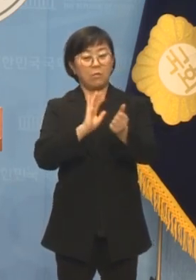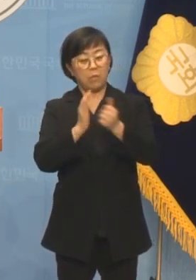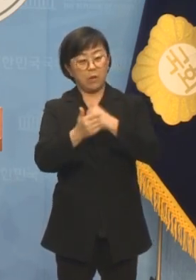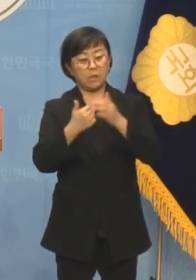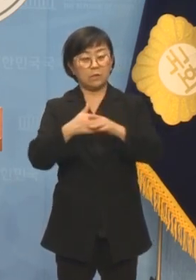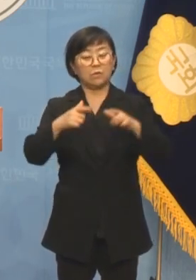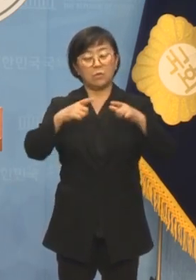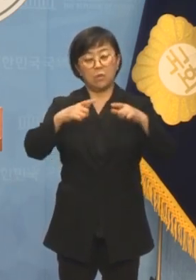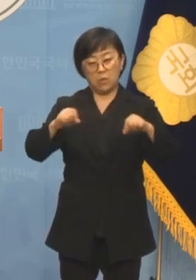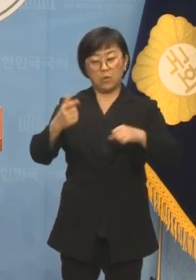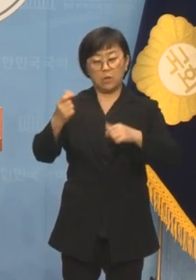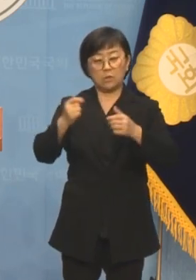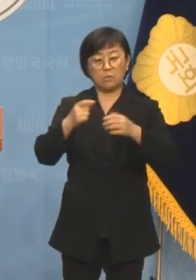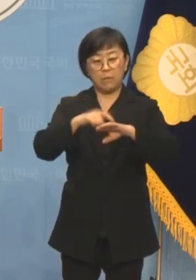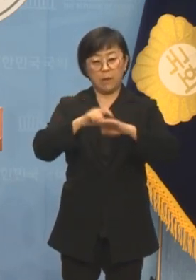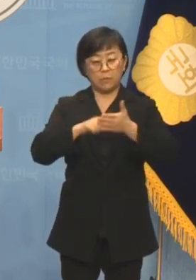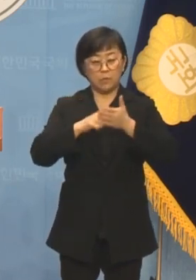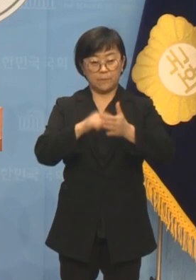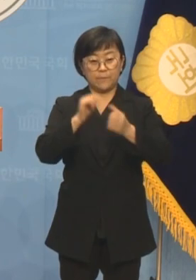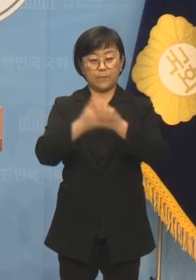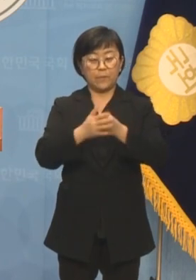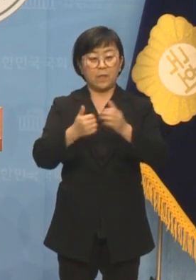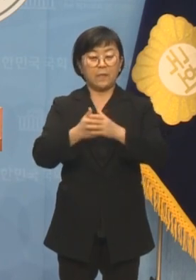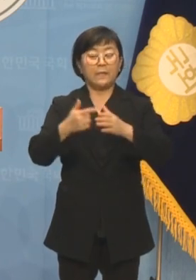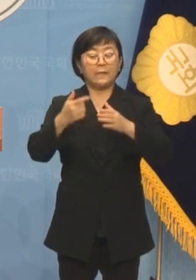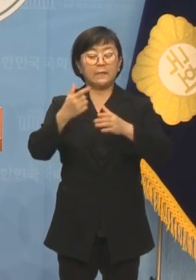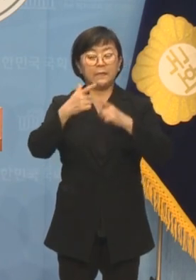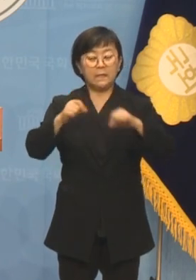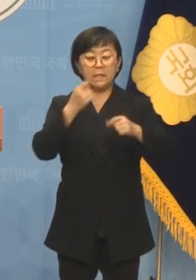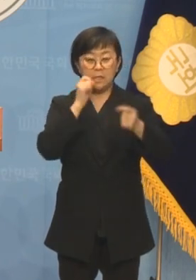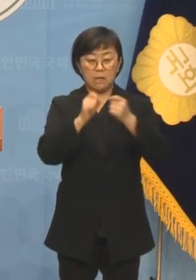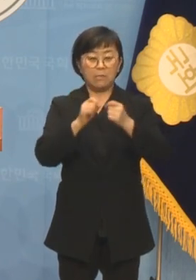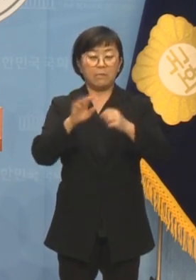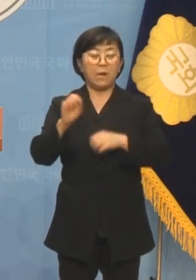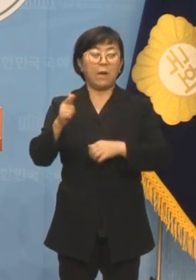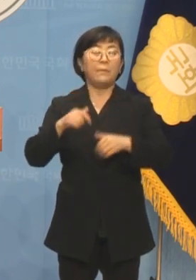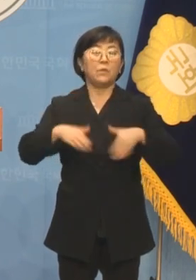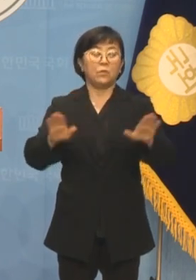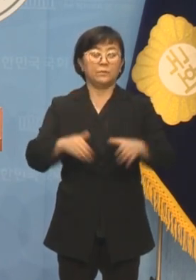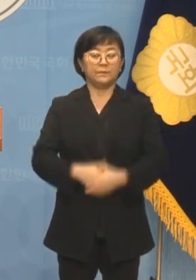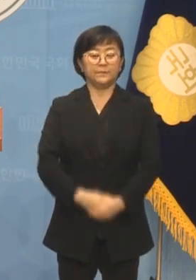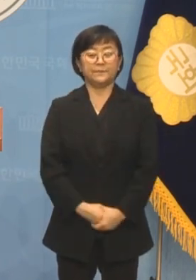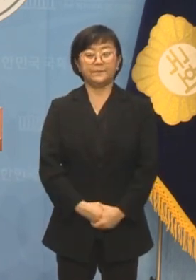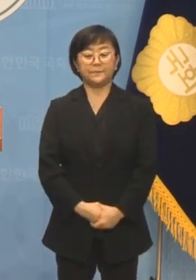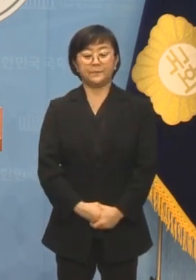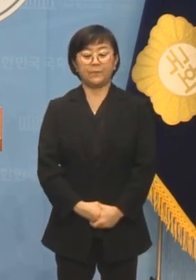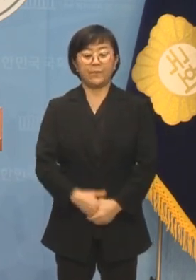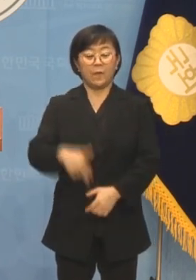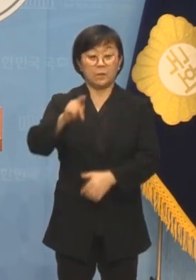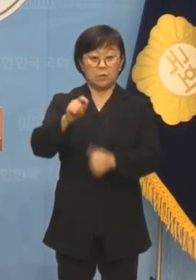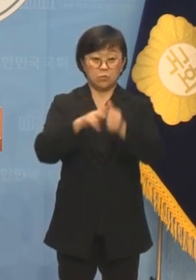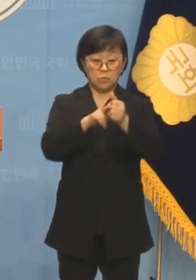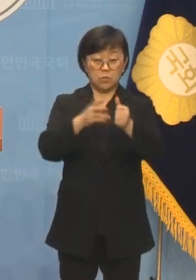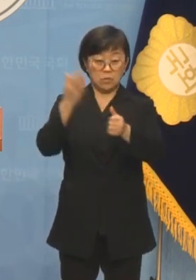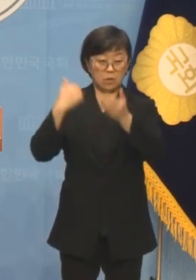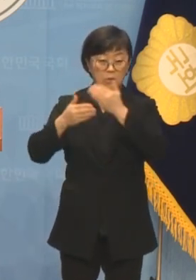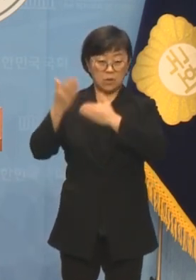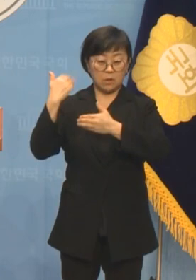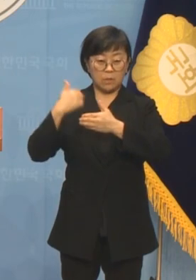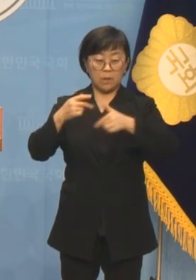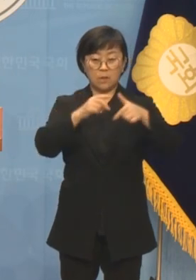모양인데 대한민국 국회의 친일파는 필요 없습니다. 정승현 후보는 과거에도